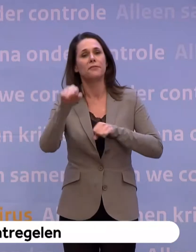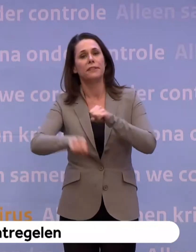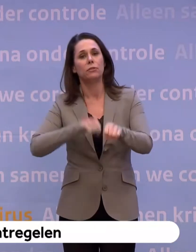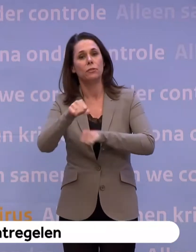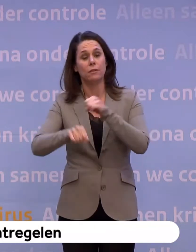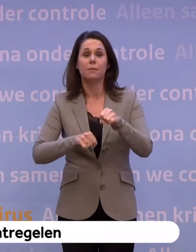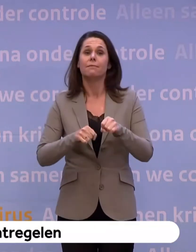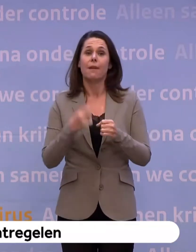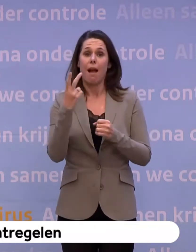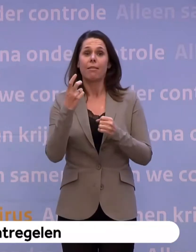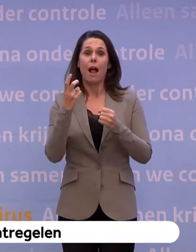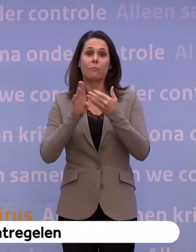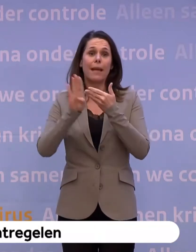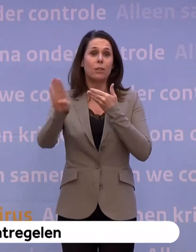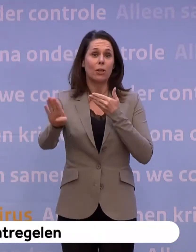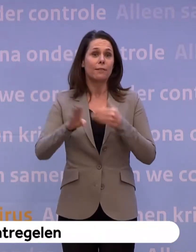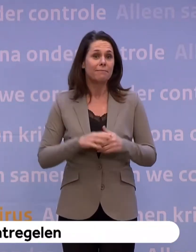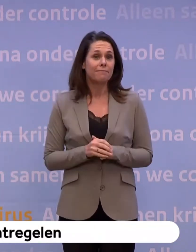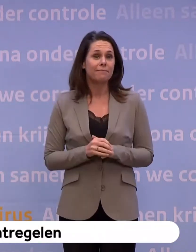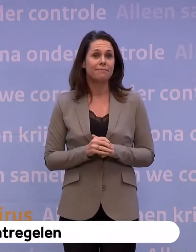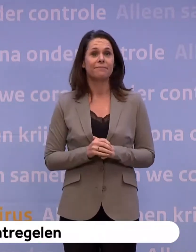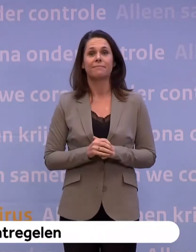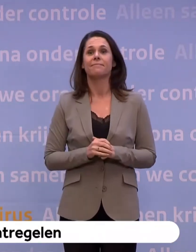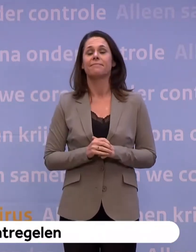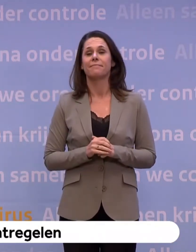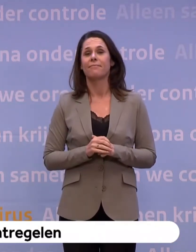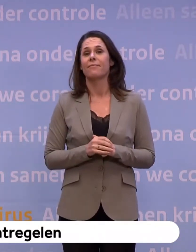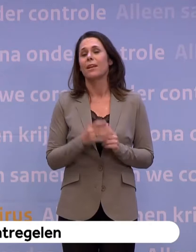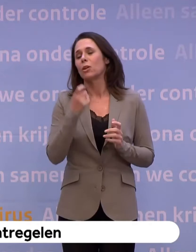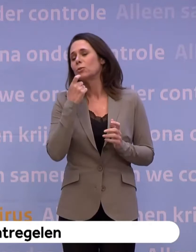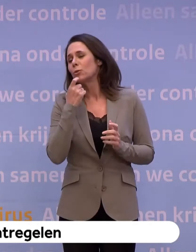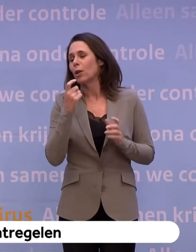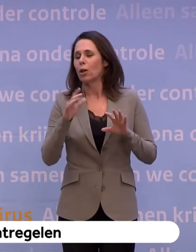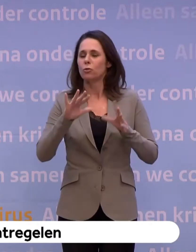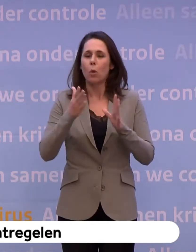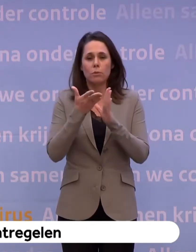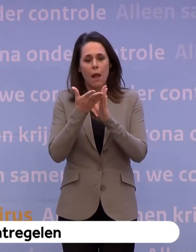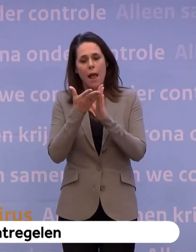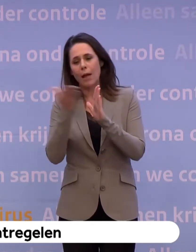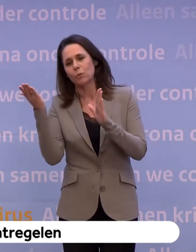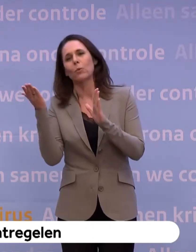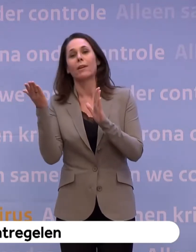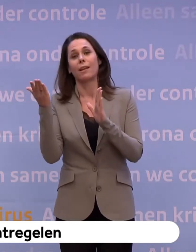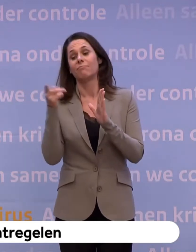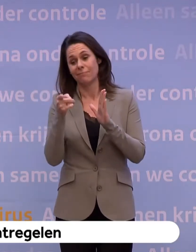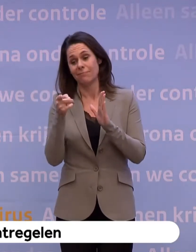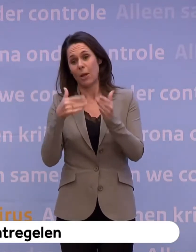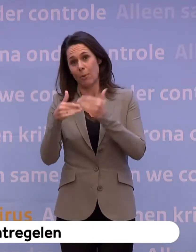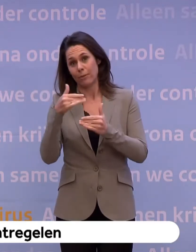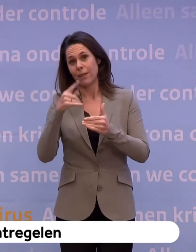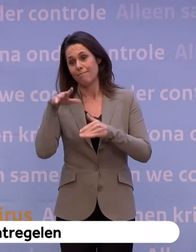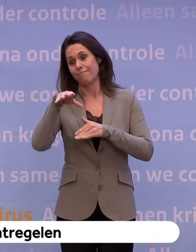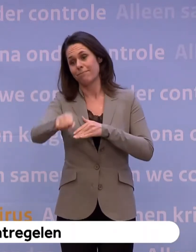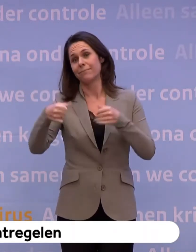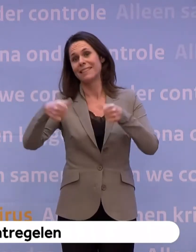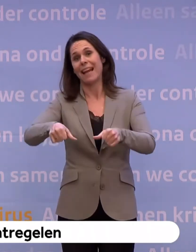die anderhalve meter afstand. En natuurlijk, er waren uitzonderingen, maar daar is steeds streng op gehandhaafd.